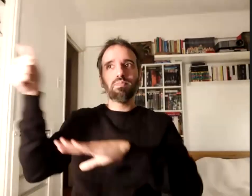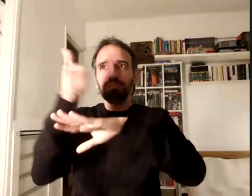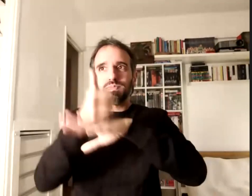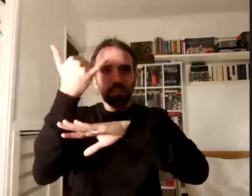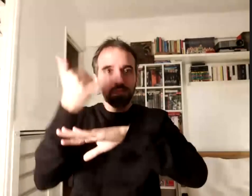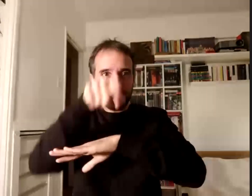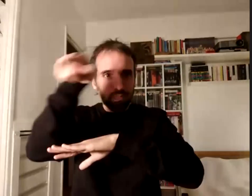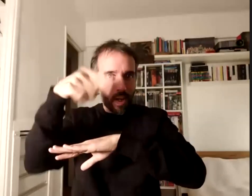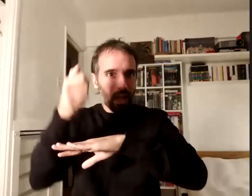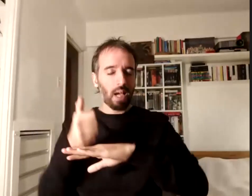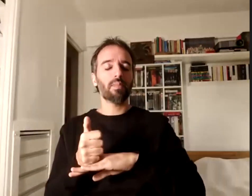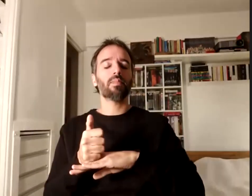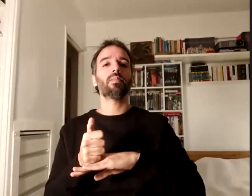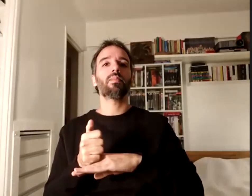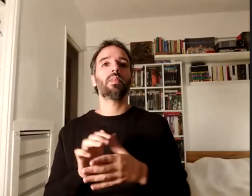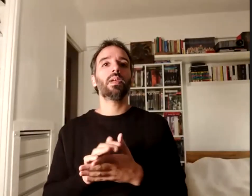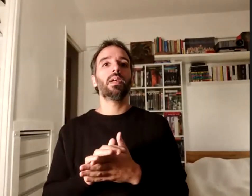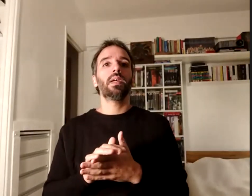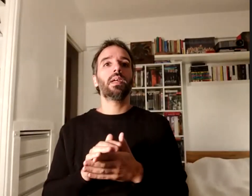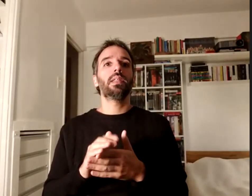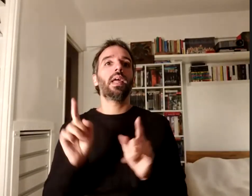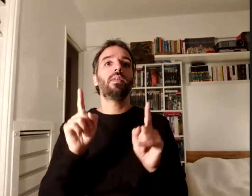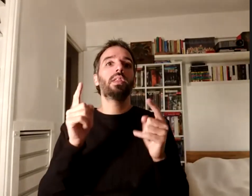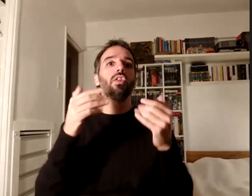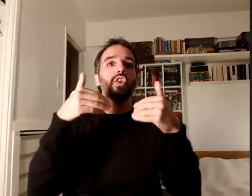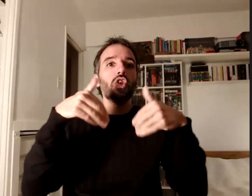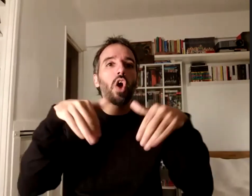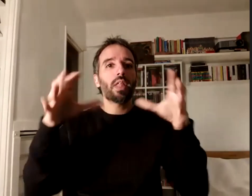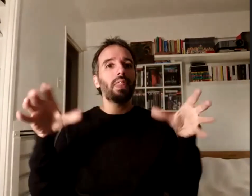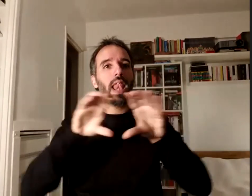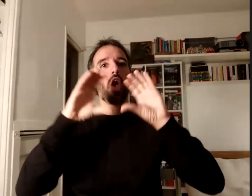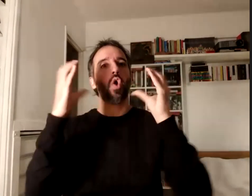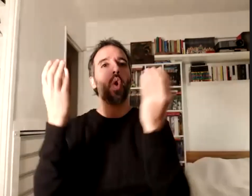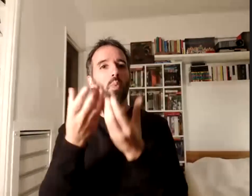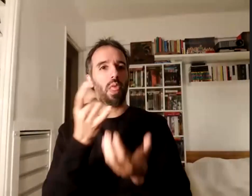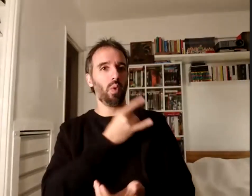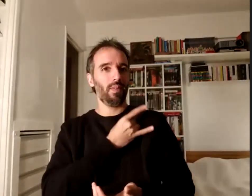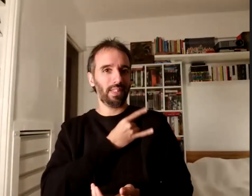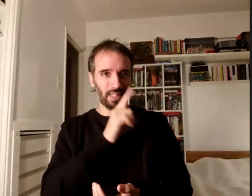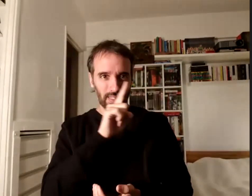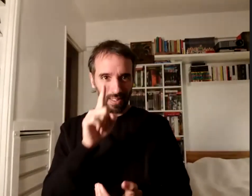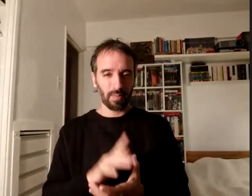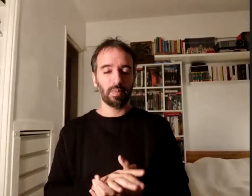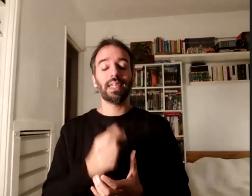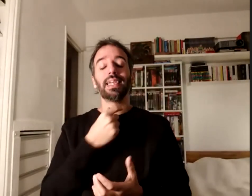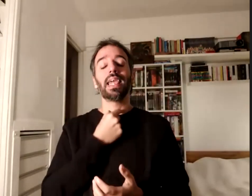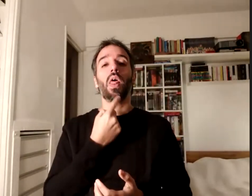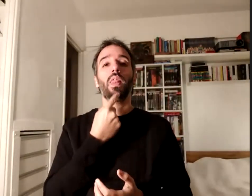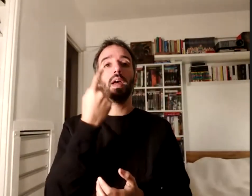que tal vez no sean de la comunidad universitaria, pero quiero decirles que siempre los opuse un poco